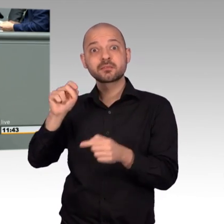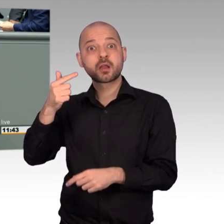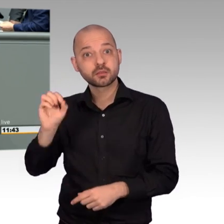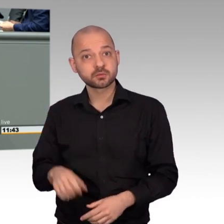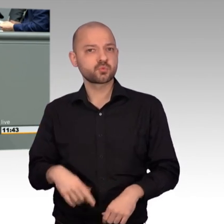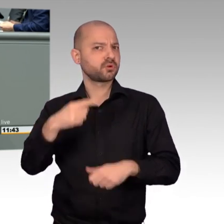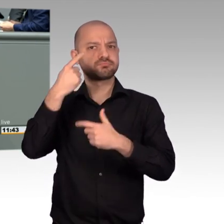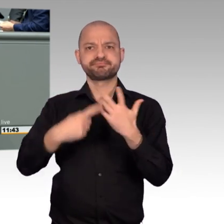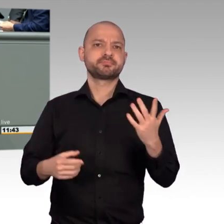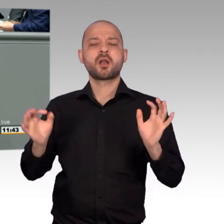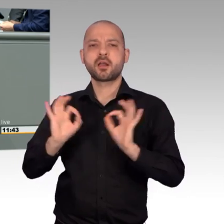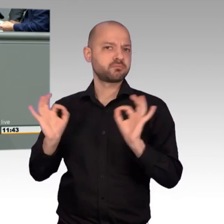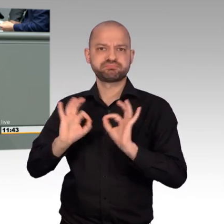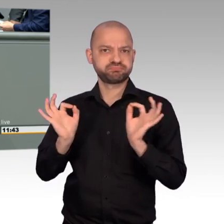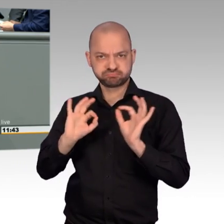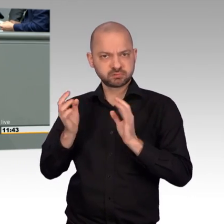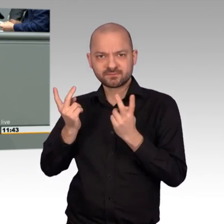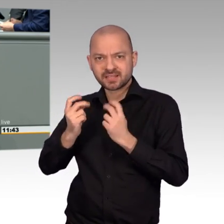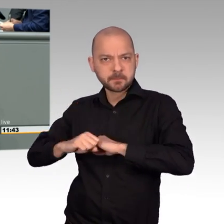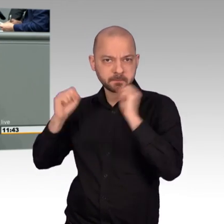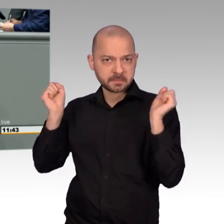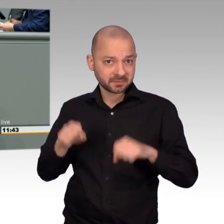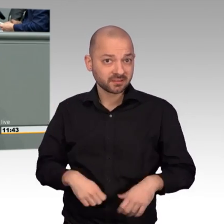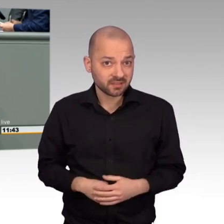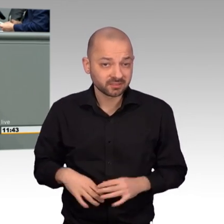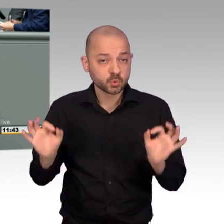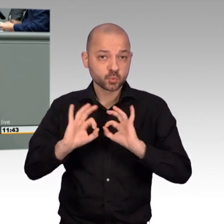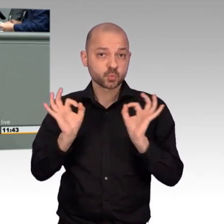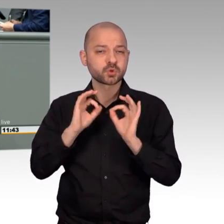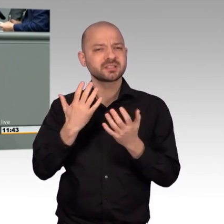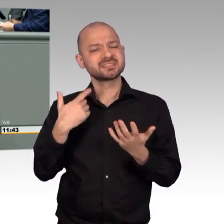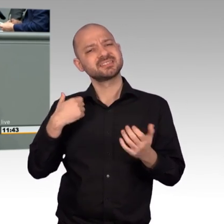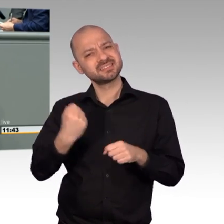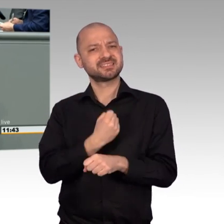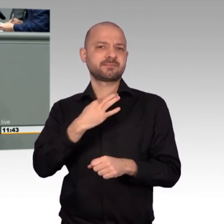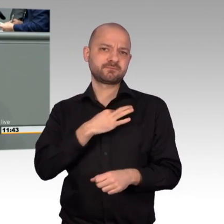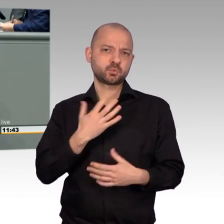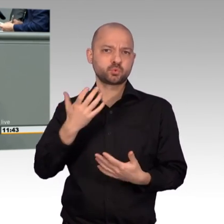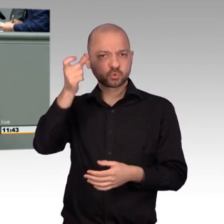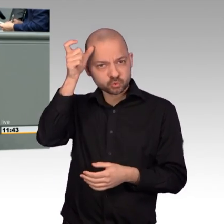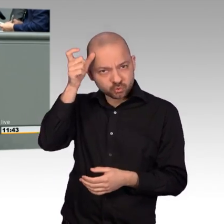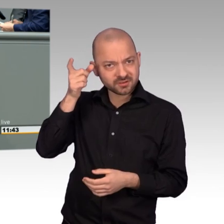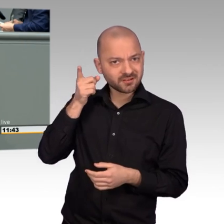Region so gefährlich, so ein gefährliches Pulverfass wie heute. Ich bedauere, dass die Türkei, einst ein